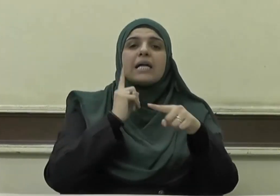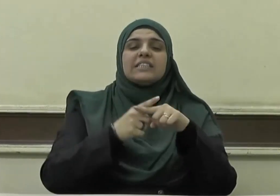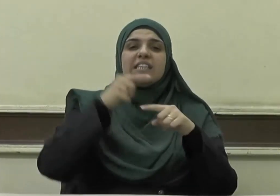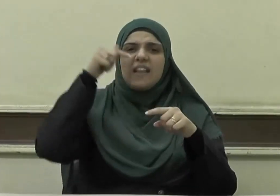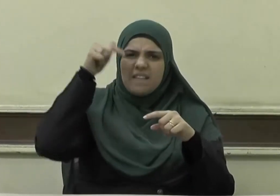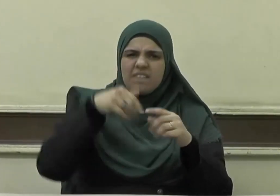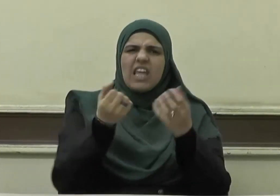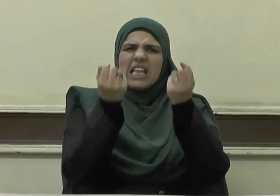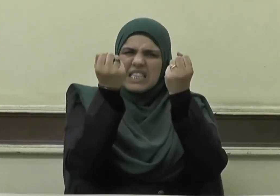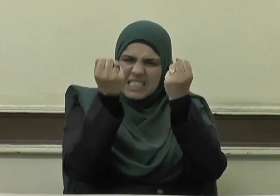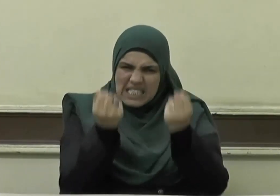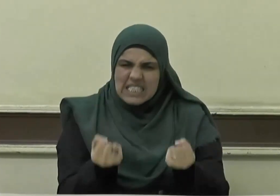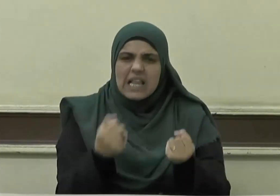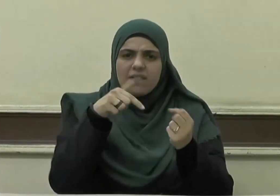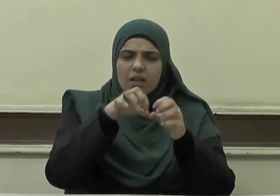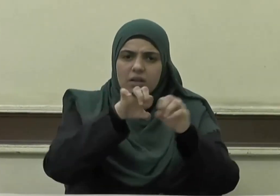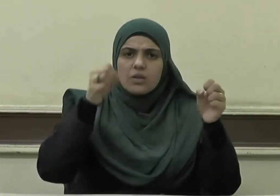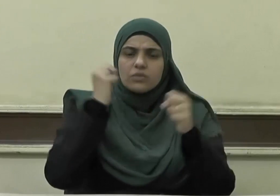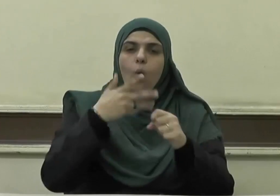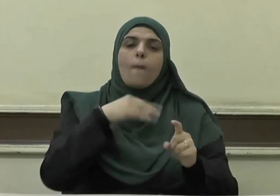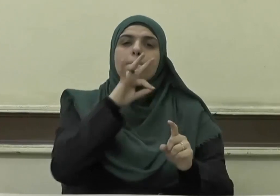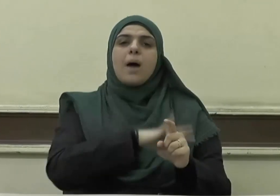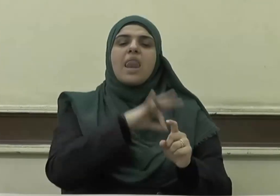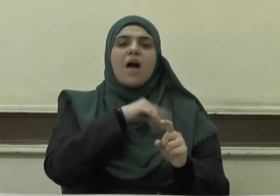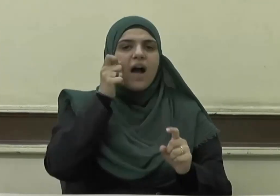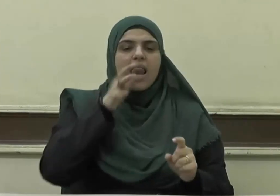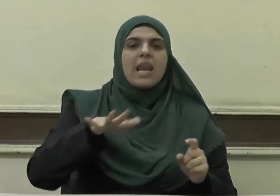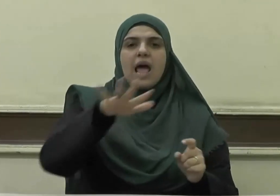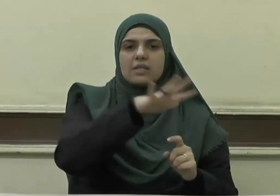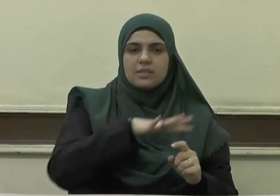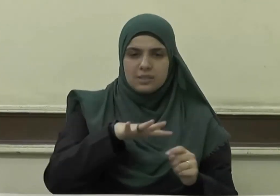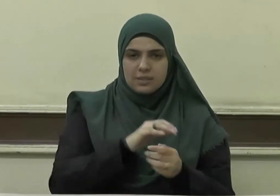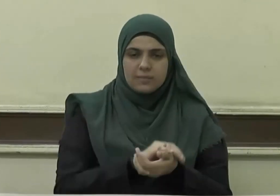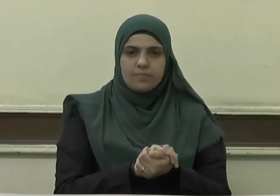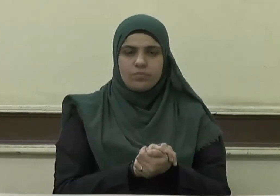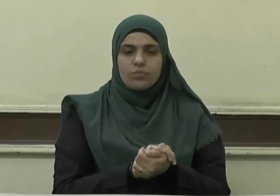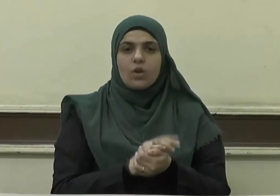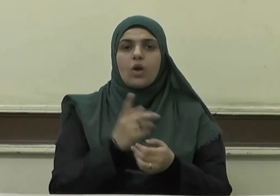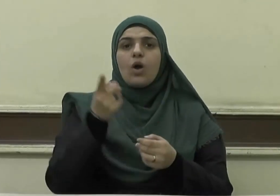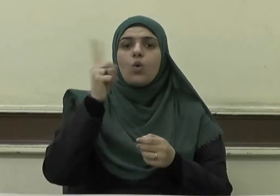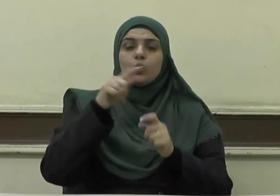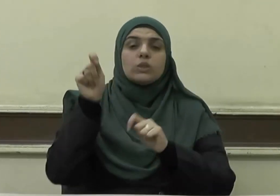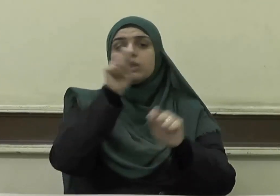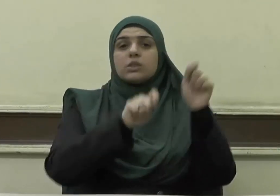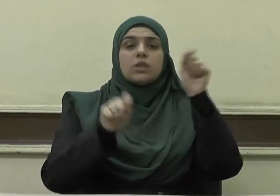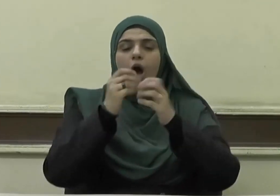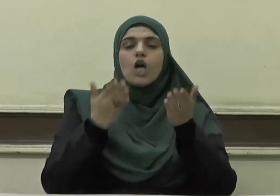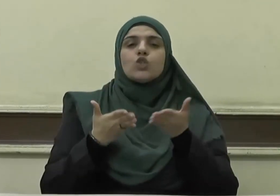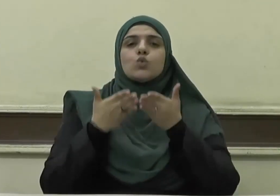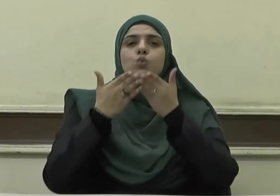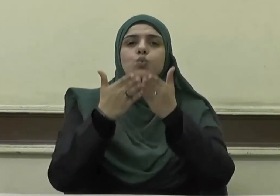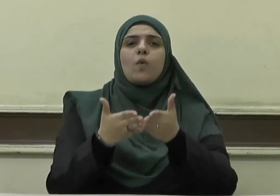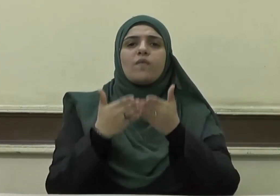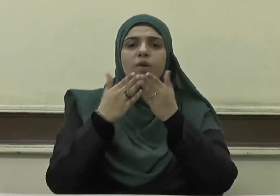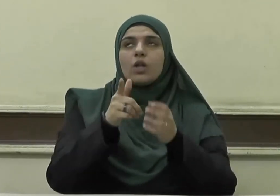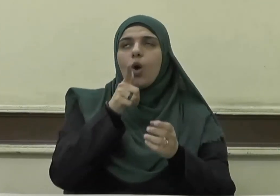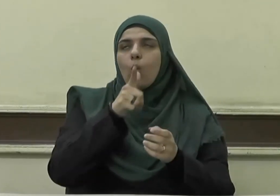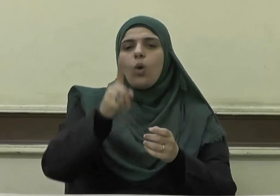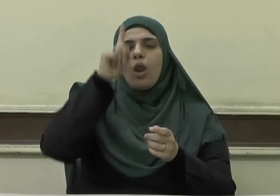شديد ومنافع للناس وصناعة السفن يقول سبحانه